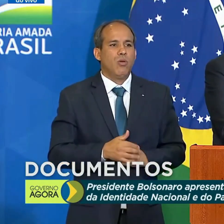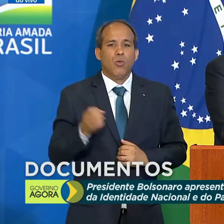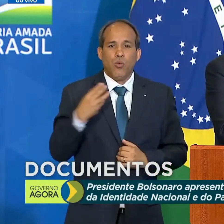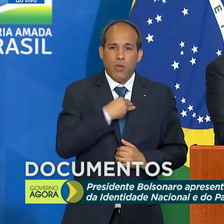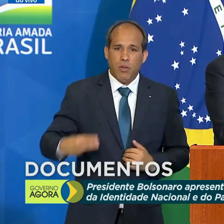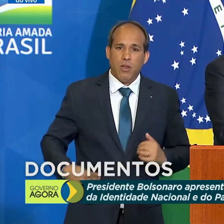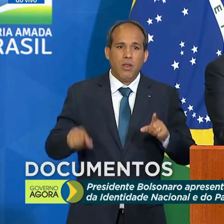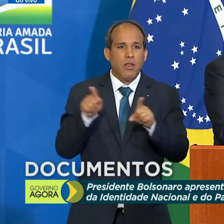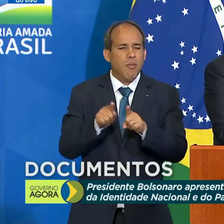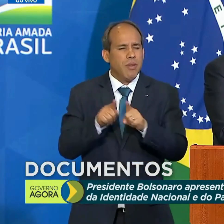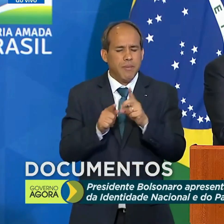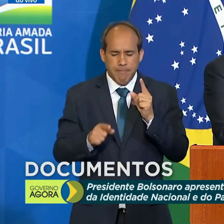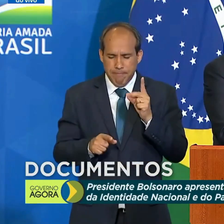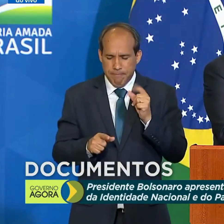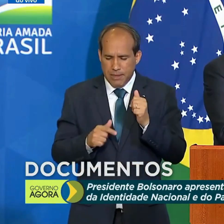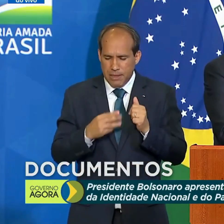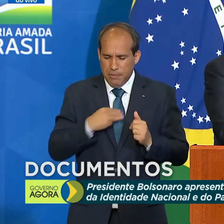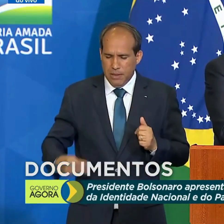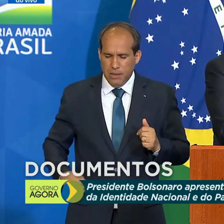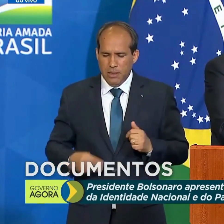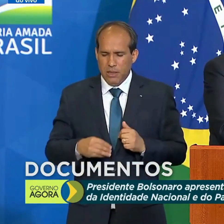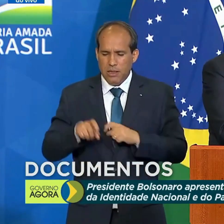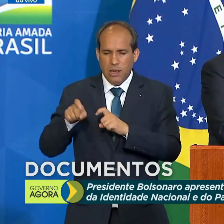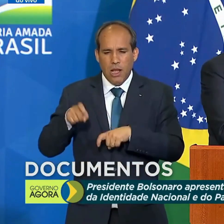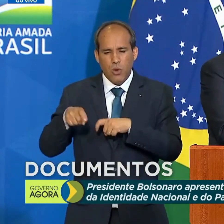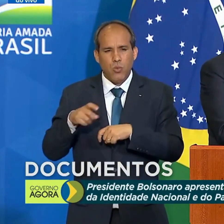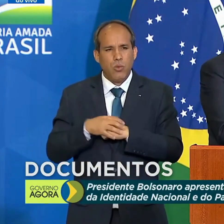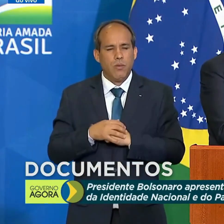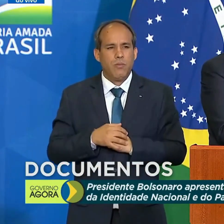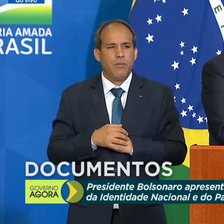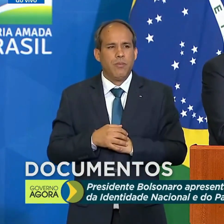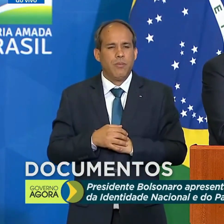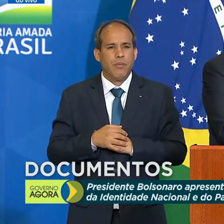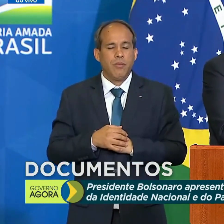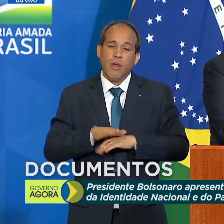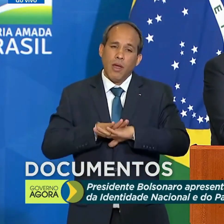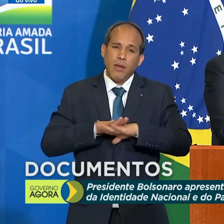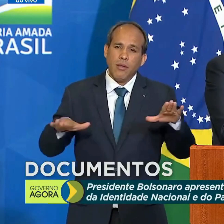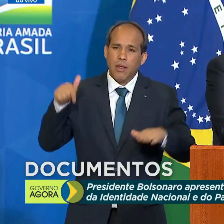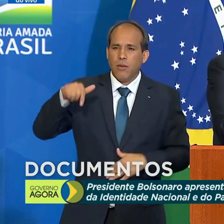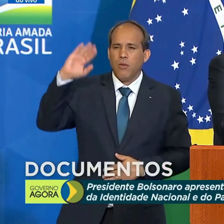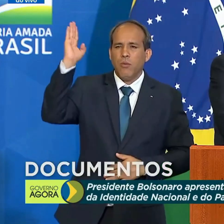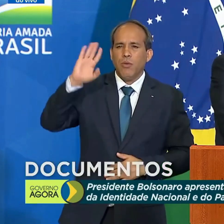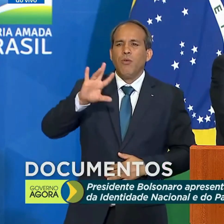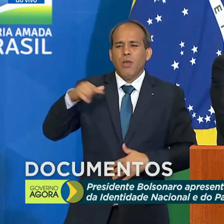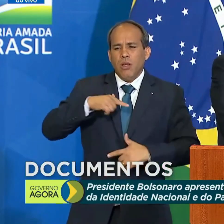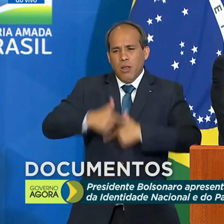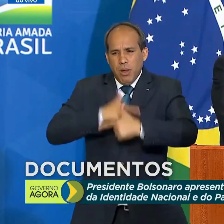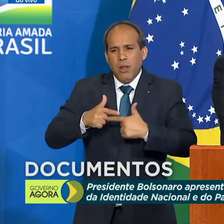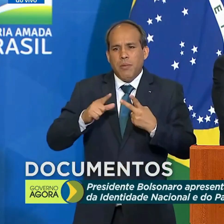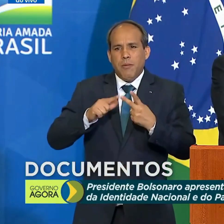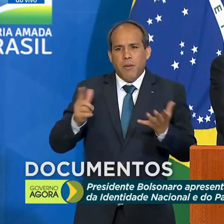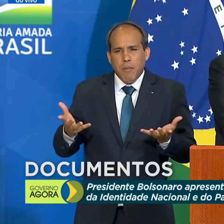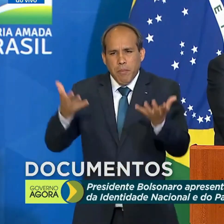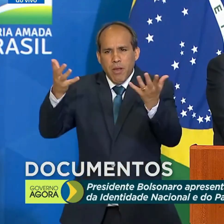também do ministro da Agricultura. E assim sendo, o Brasil vai trabalhando, vai progredindo,